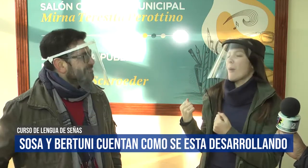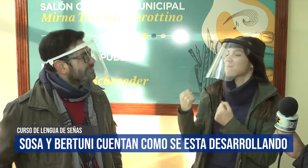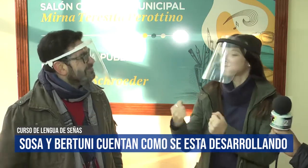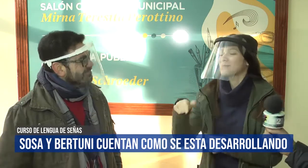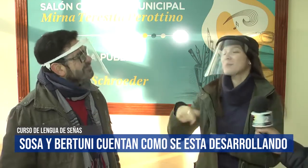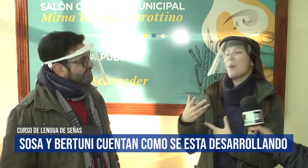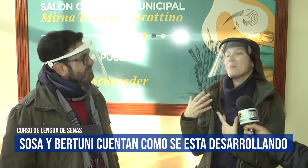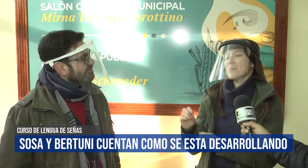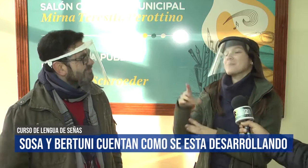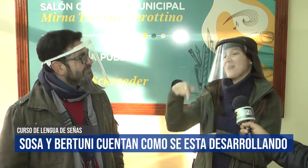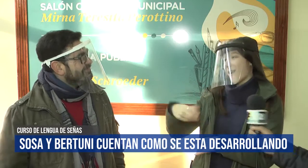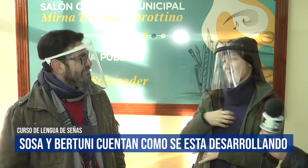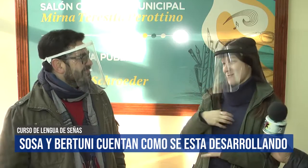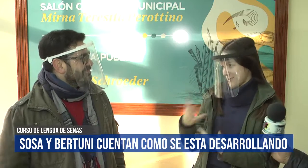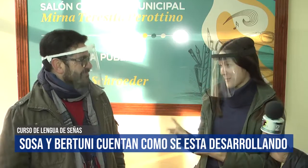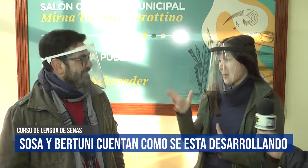en esto, ¿no? Le ponen toda la pila.